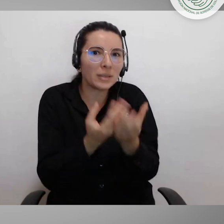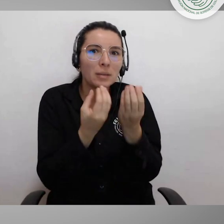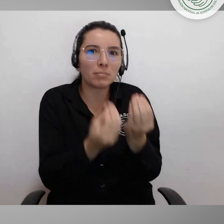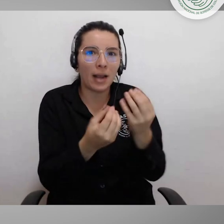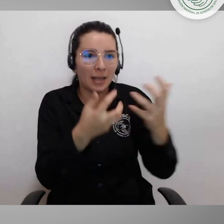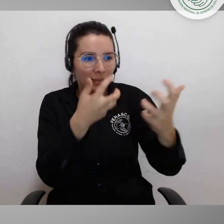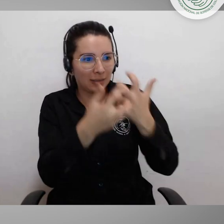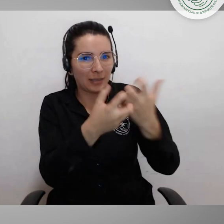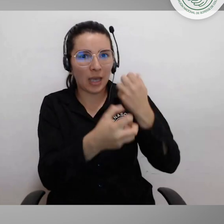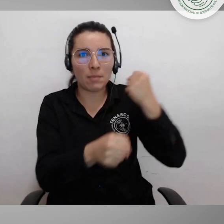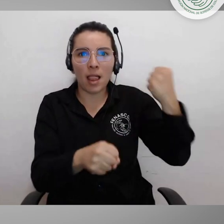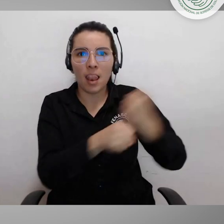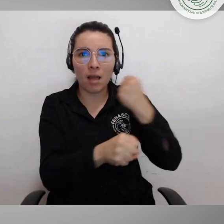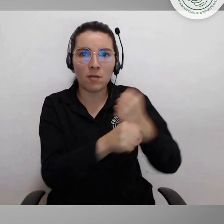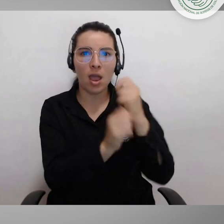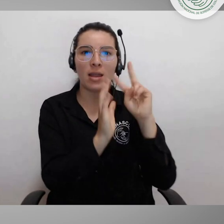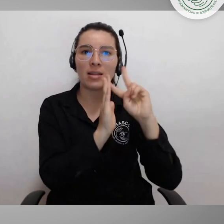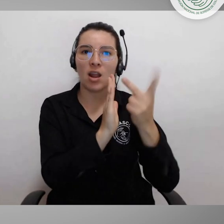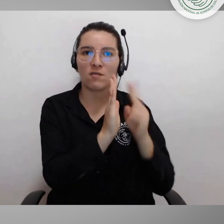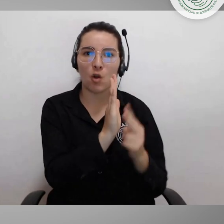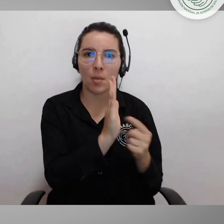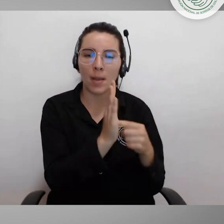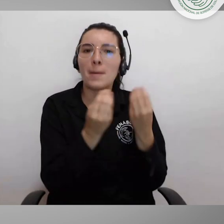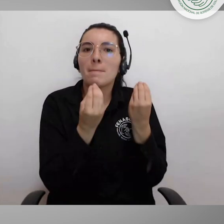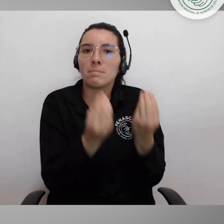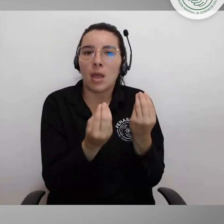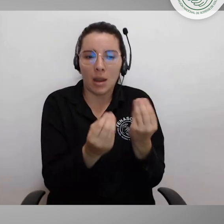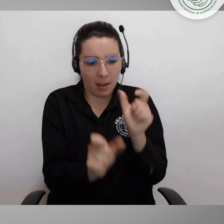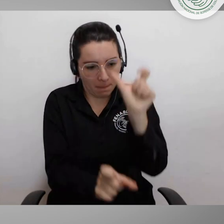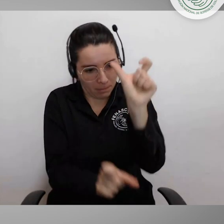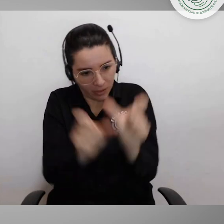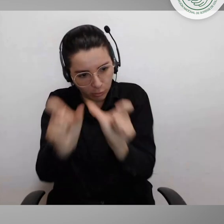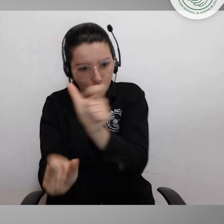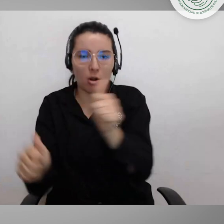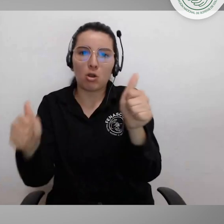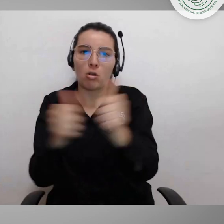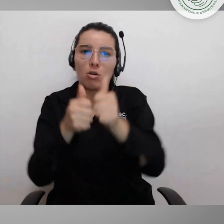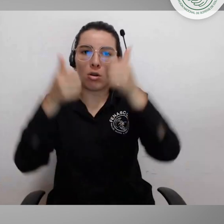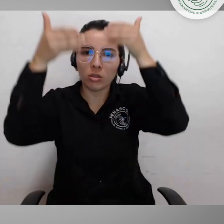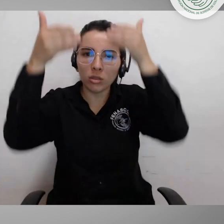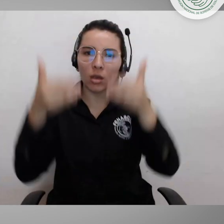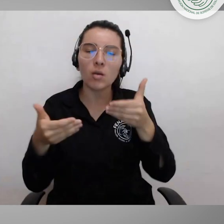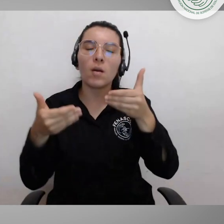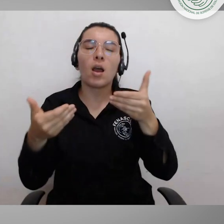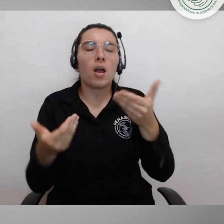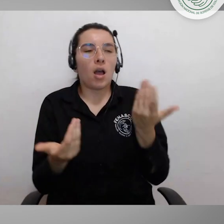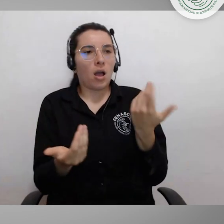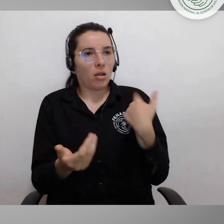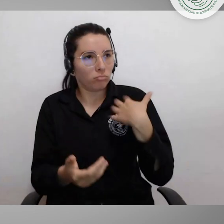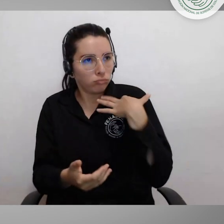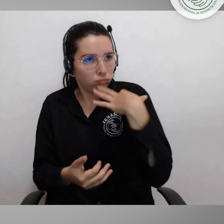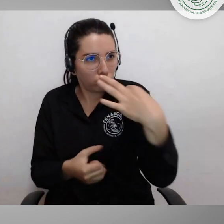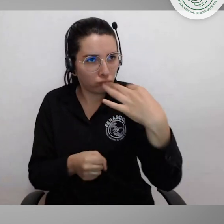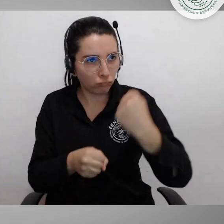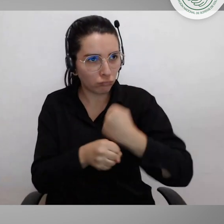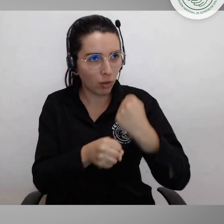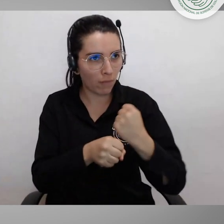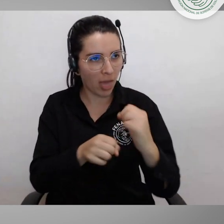propuesta para la reforma al sistema laboral para que efectivamente las